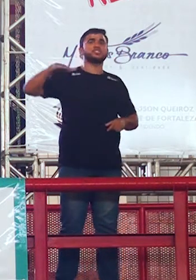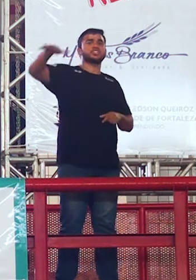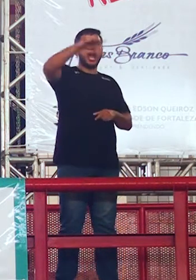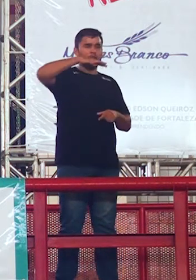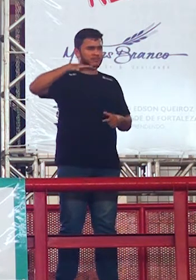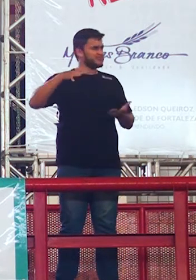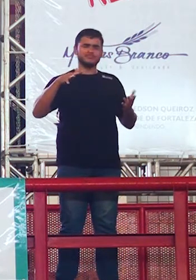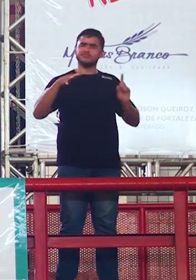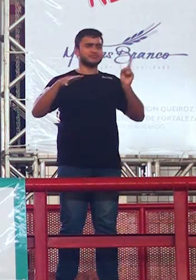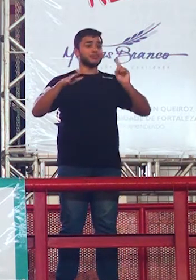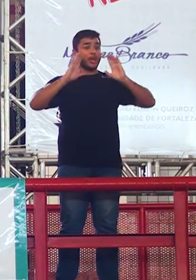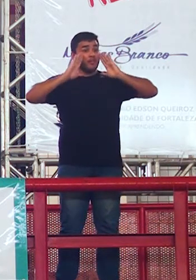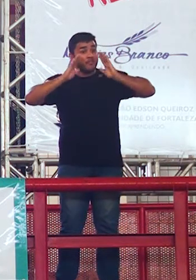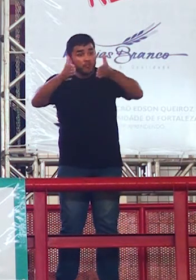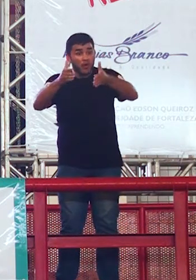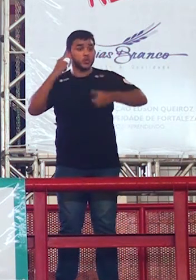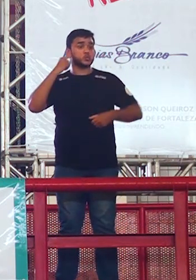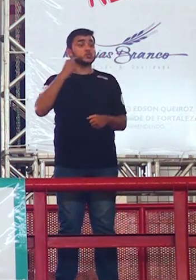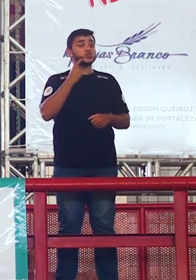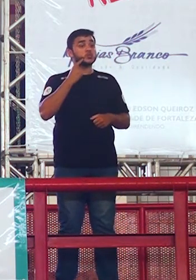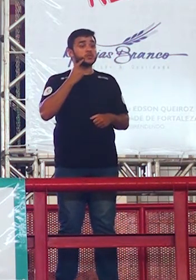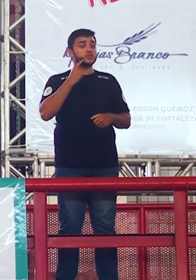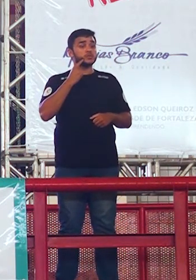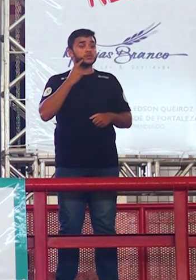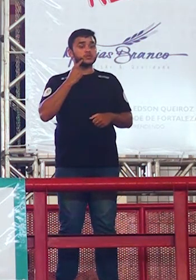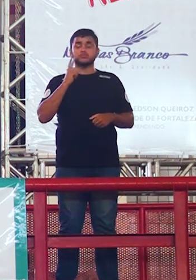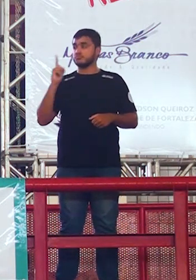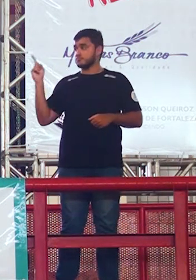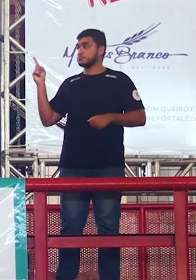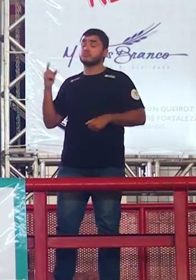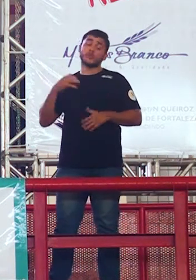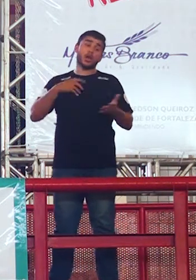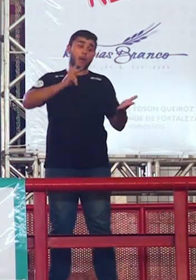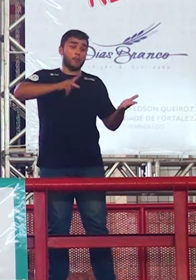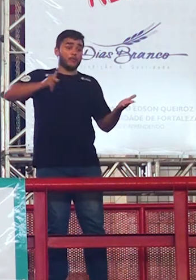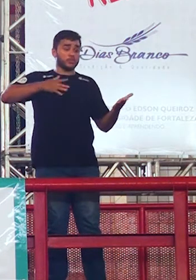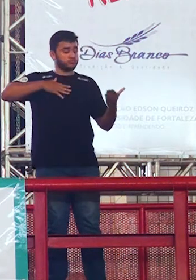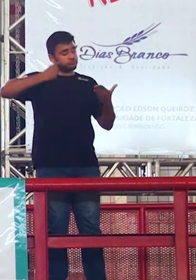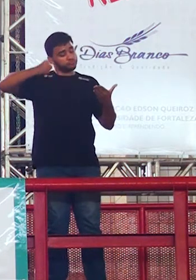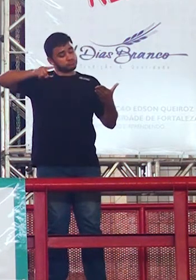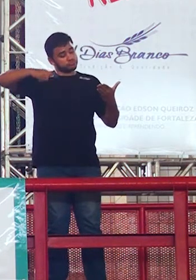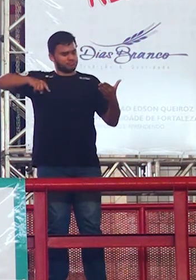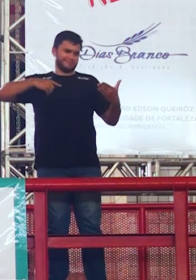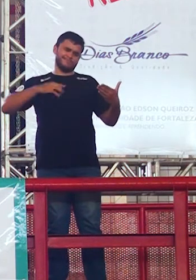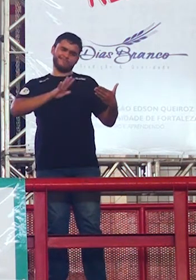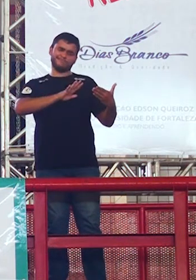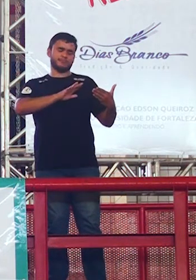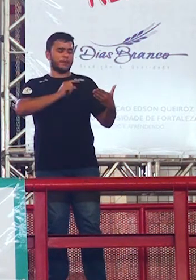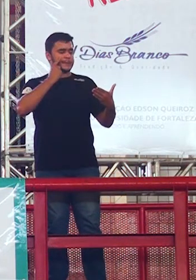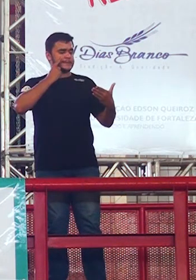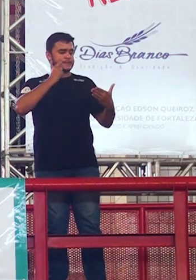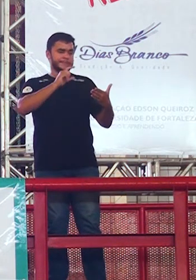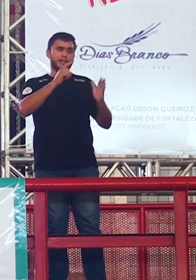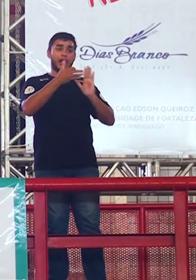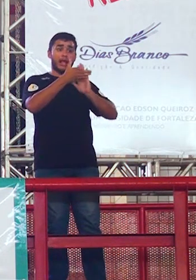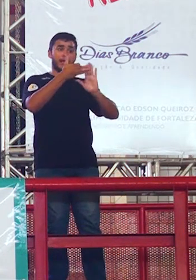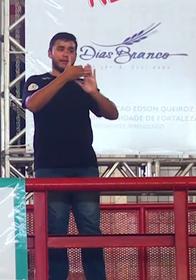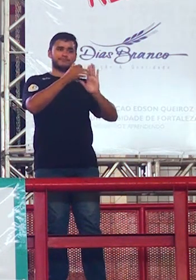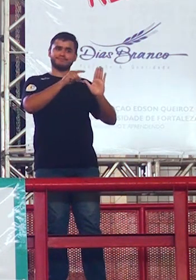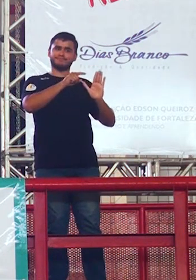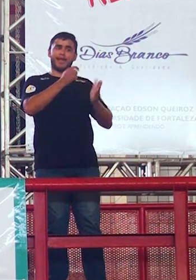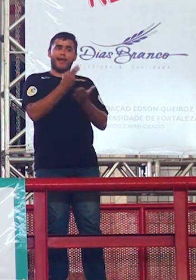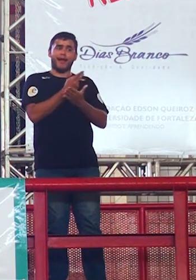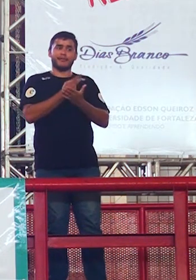quer dizer que o professor vai ler o resto ele é obrigado a ler a redação todinha mas ele já fez a cara feia para essa olha o